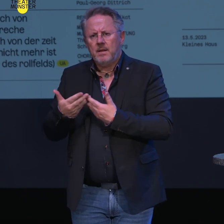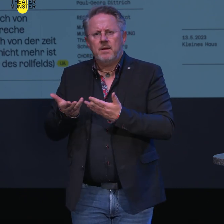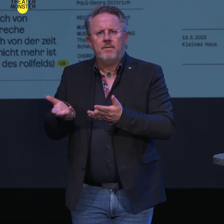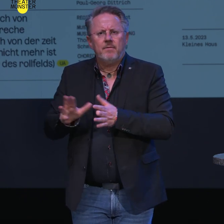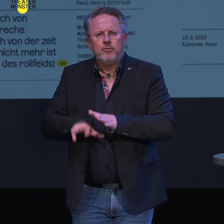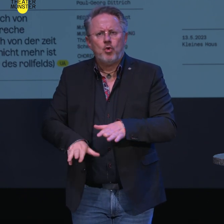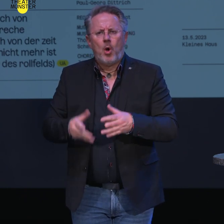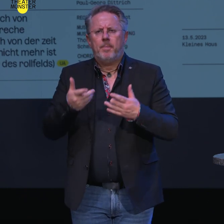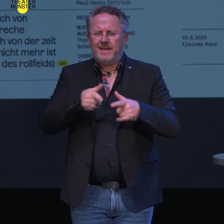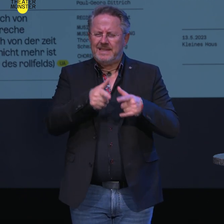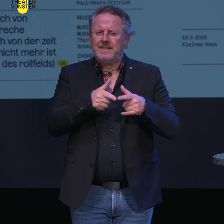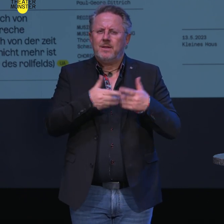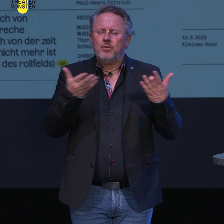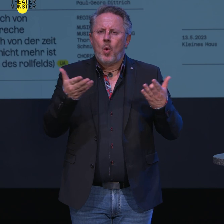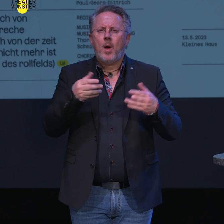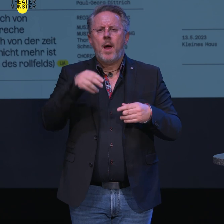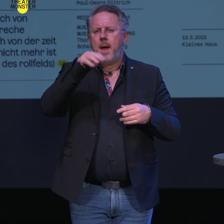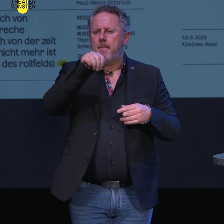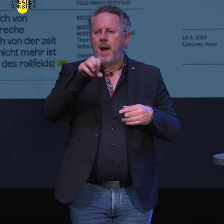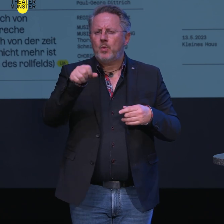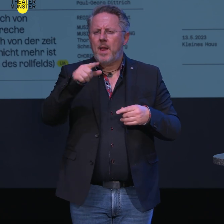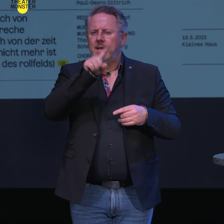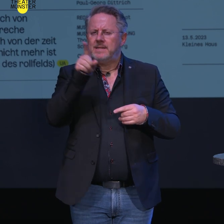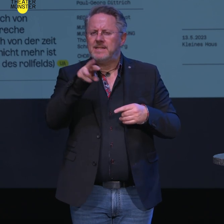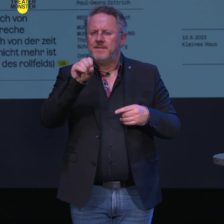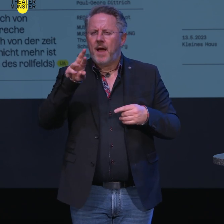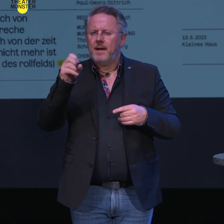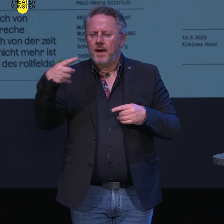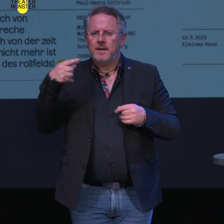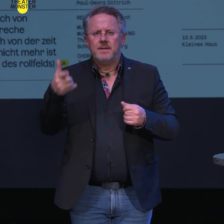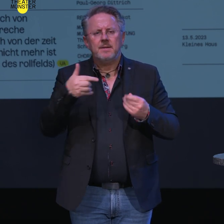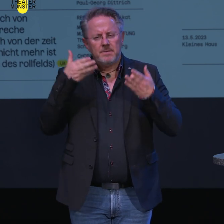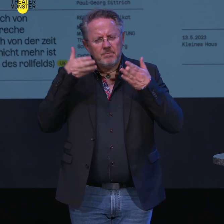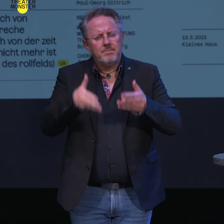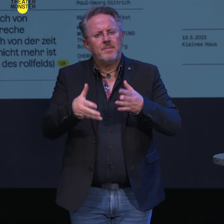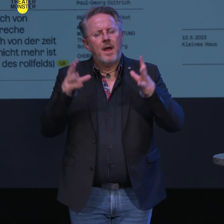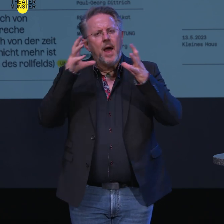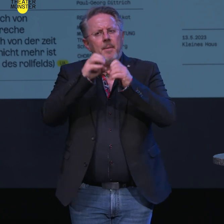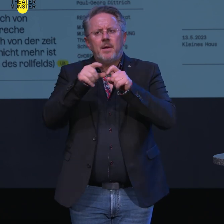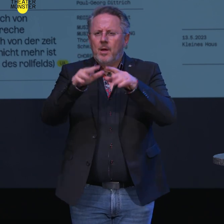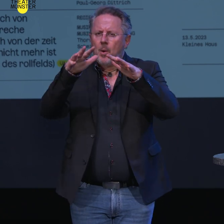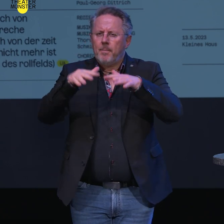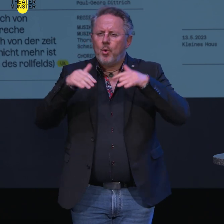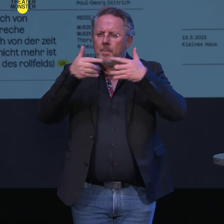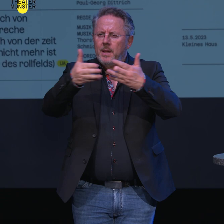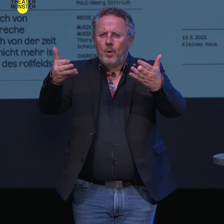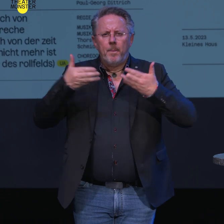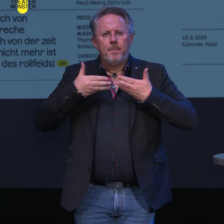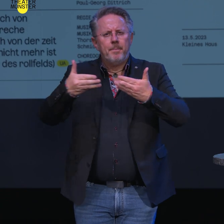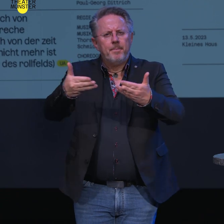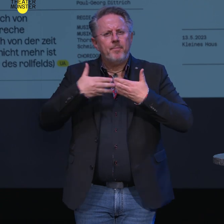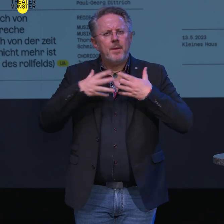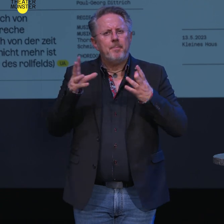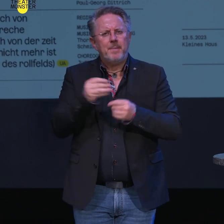Uraufführung dieser Oper Great Open Eyes von Manuel Zwerger nimmt sich des Themas Trauer in einem immersiven Abend an, bei dem das Publikum eng mit den Spielenden und